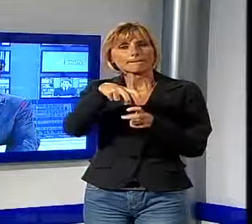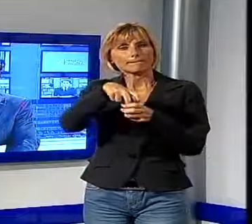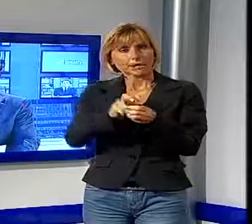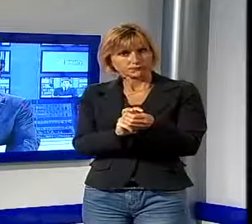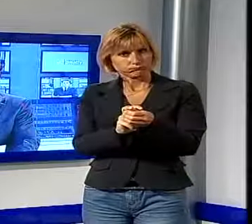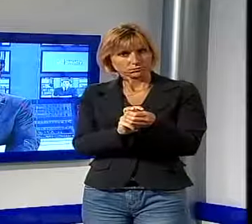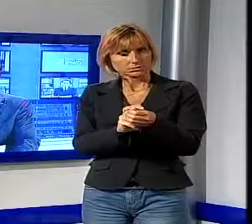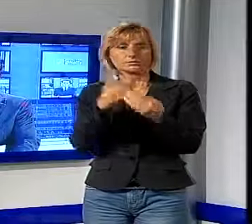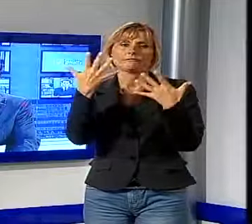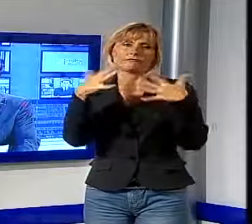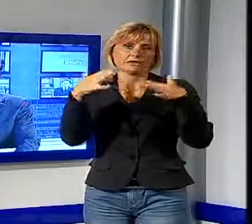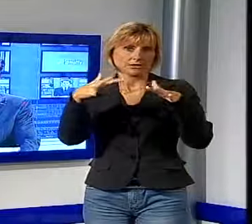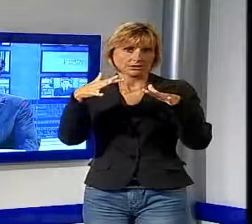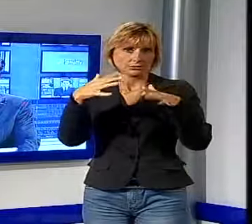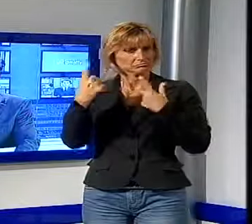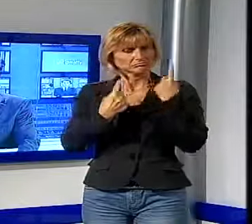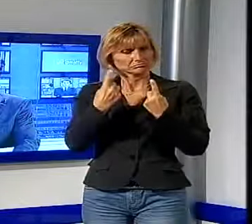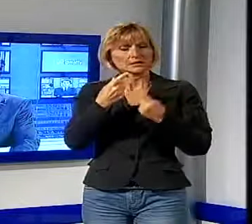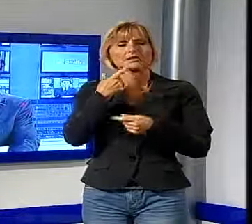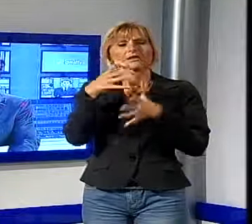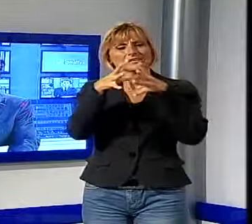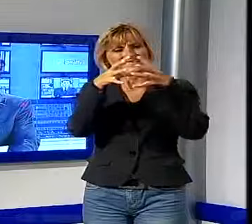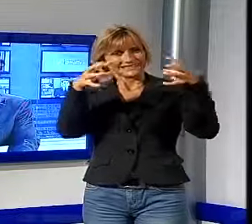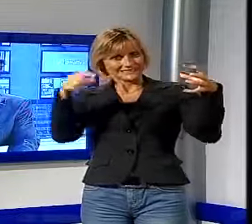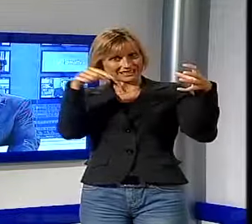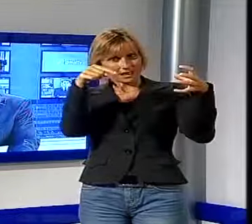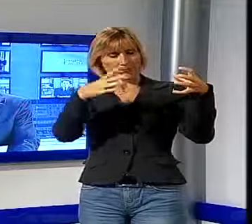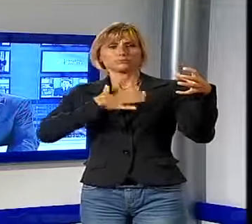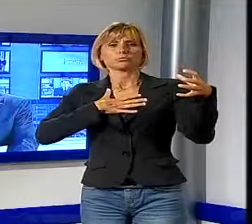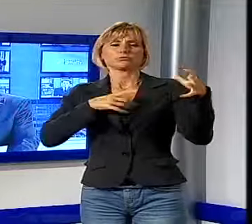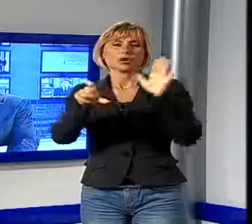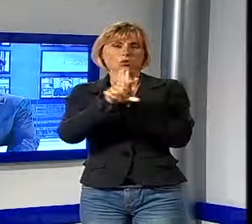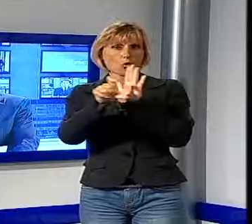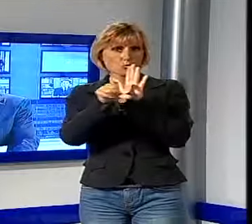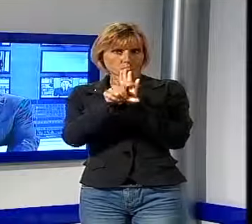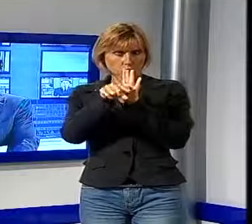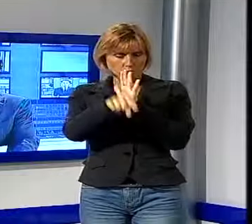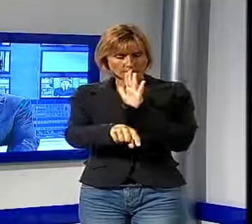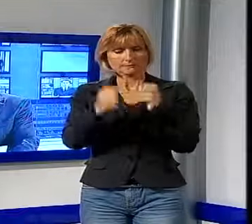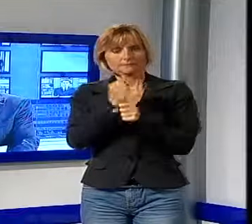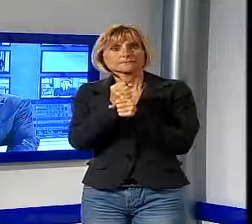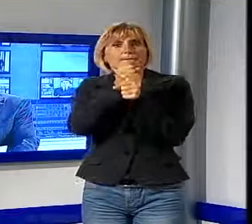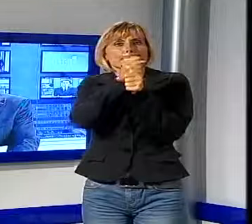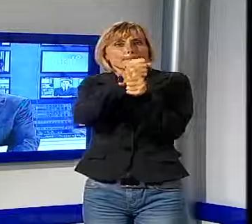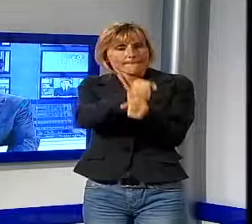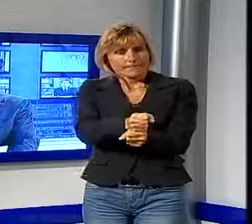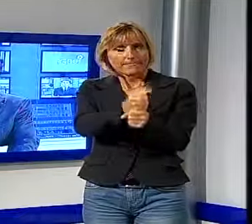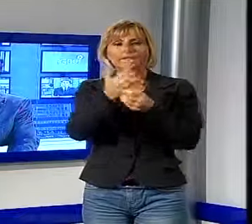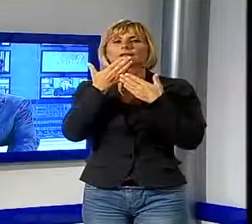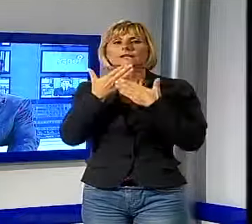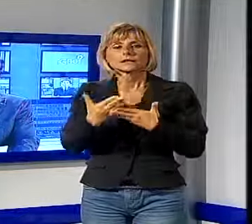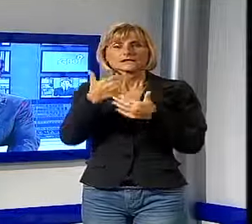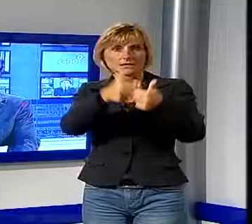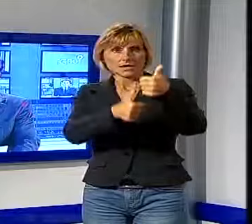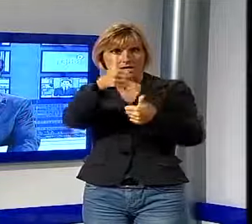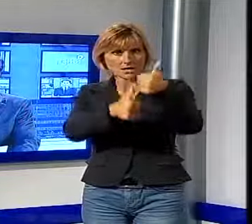Infatti lo stabile di proprietà comunale è stato affidato grazie ad una